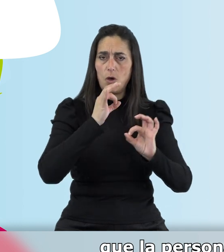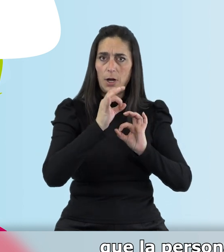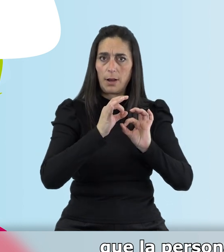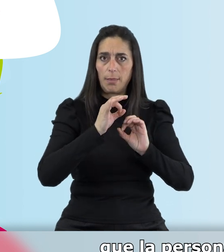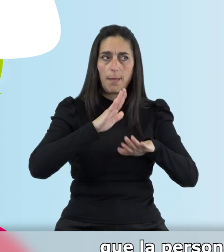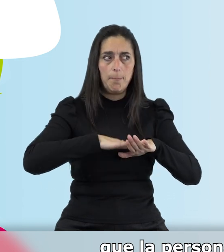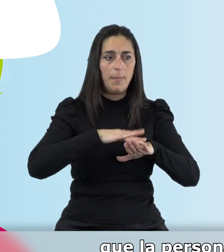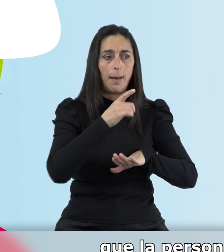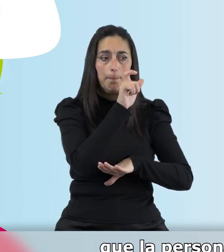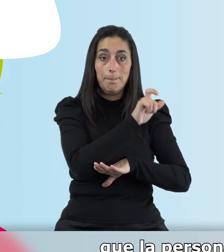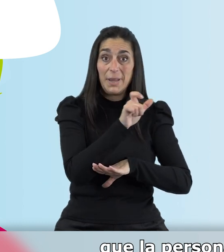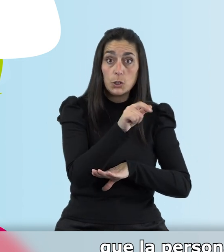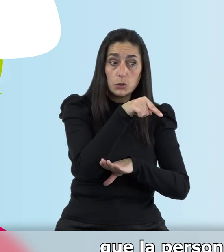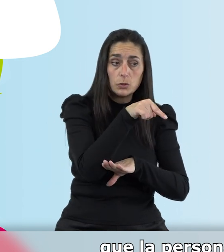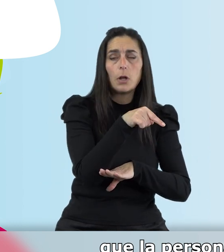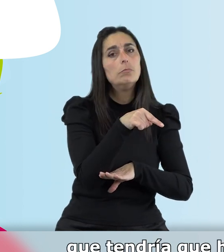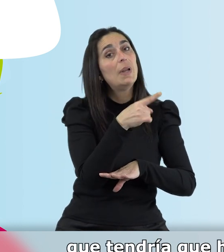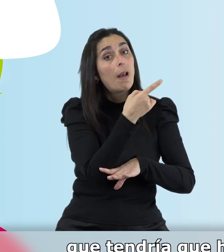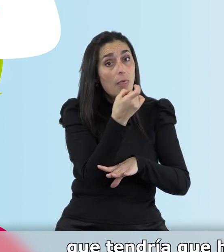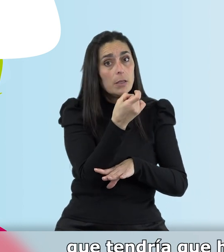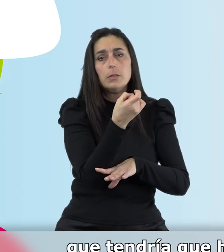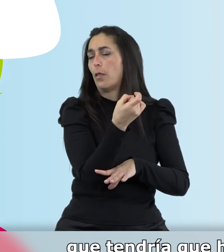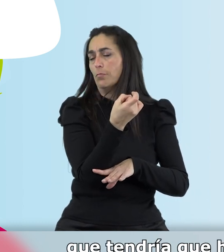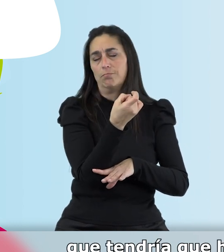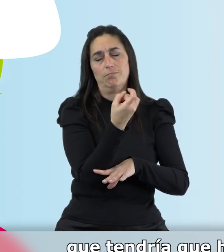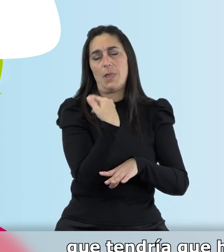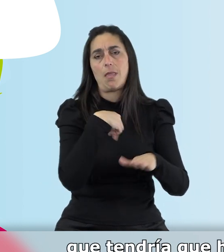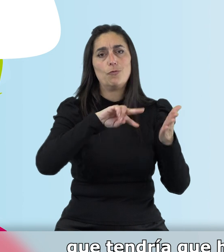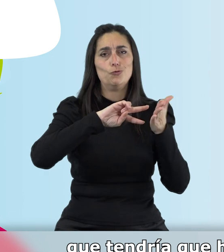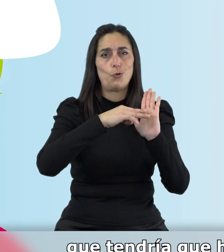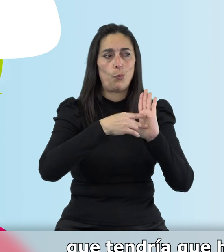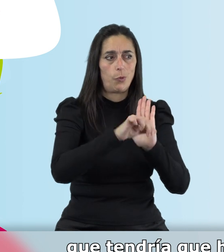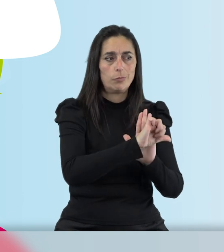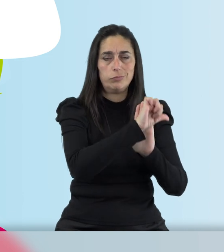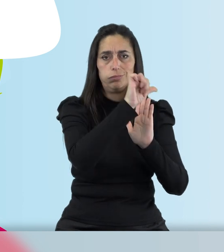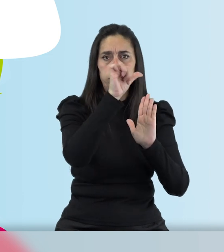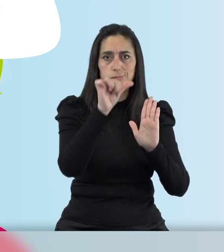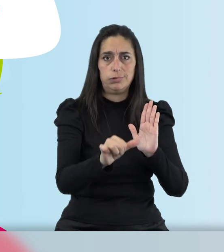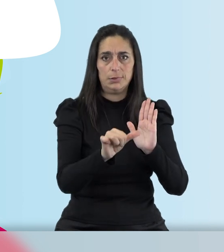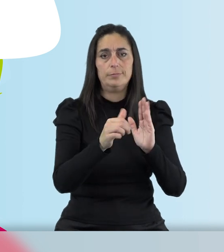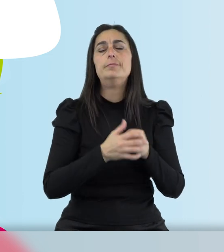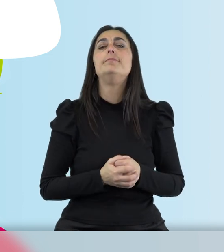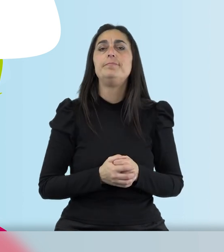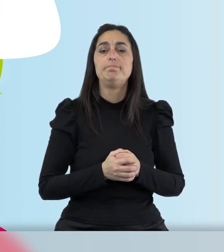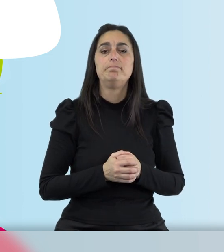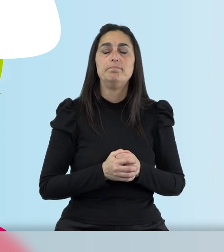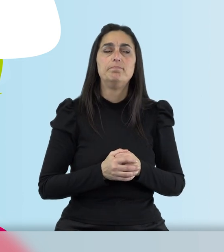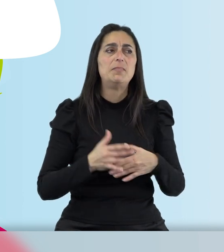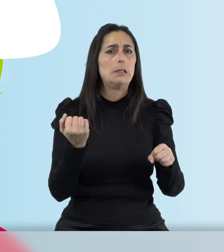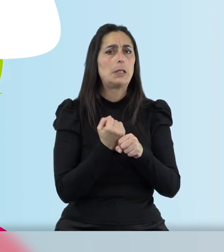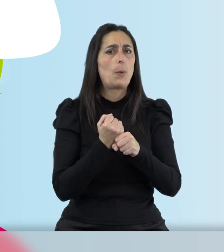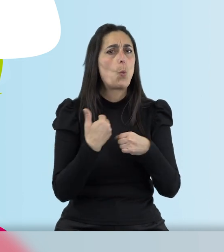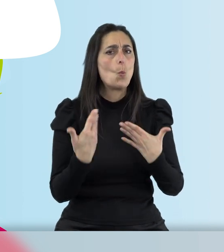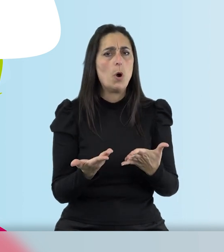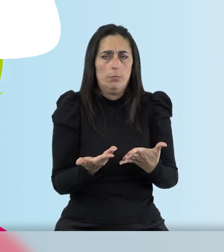quede con las necesidades cubiertas que tendría que haber hecho a lo largo de ese día. Tareas, ¿qué tareas? Son